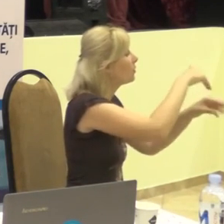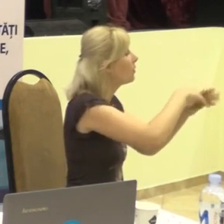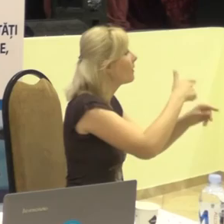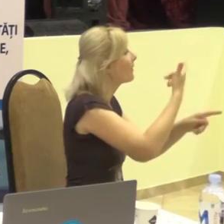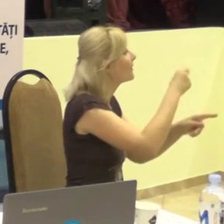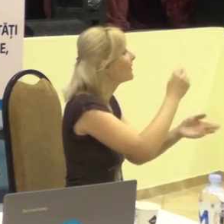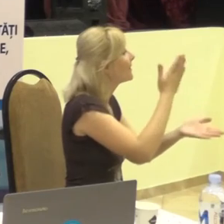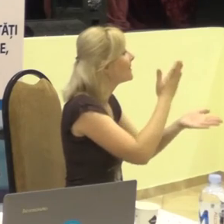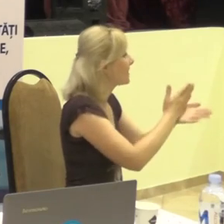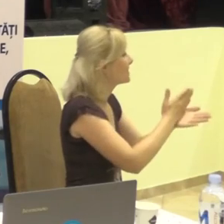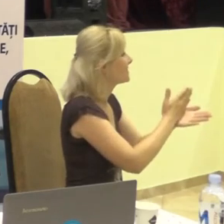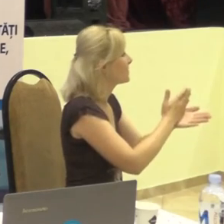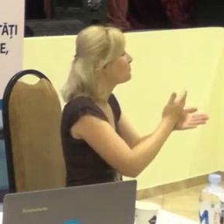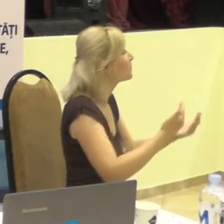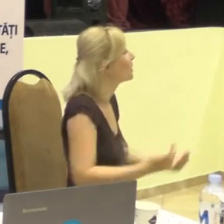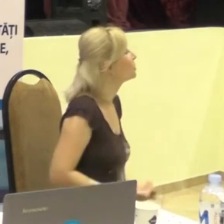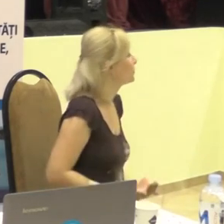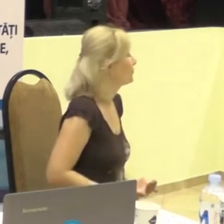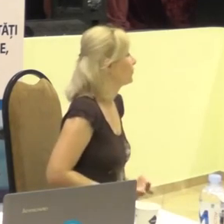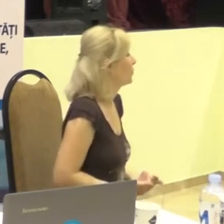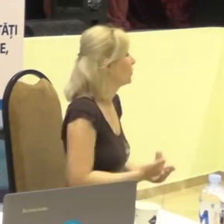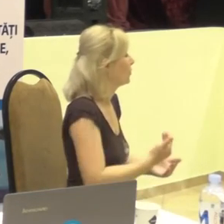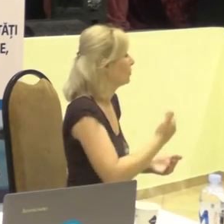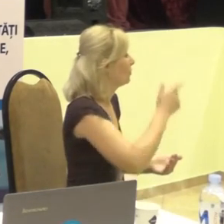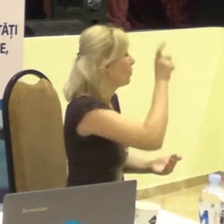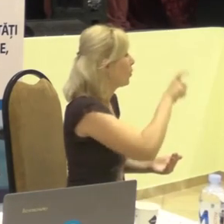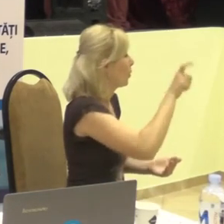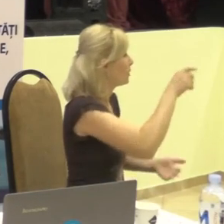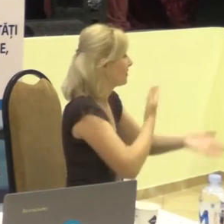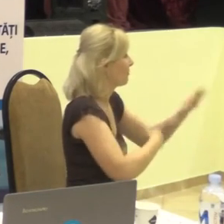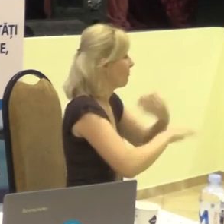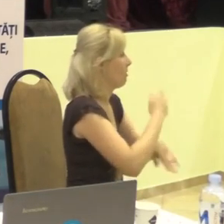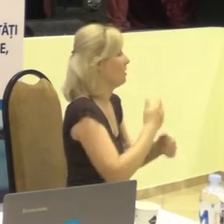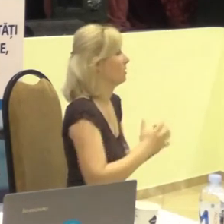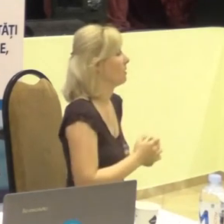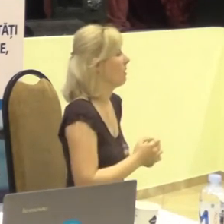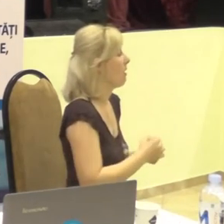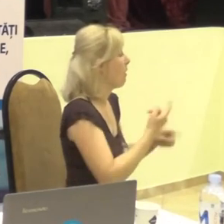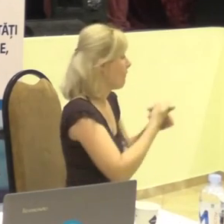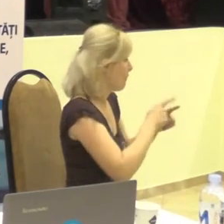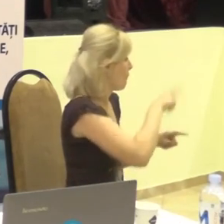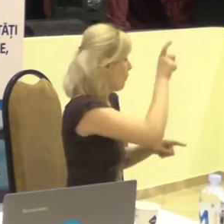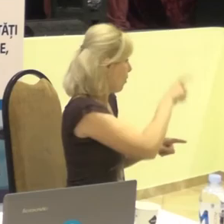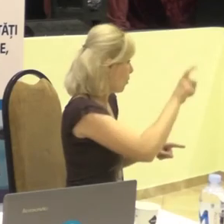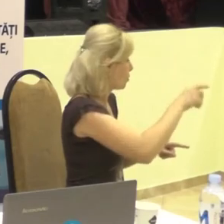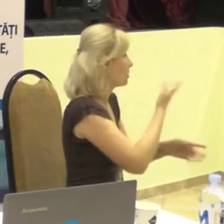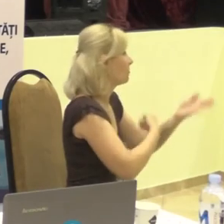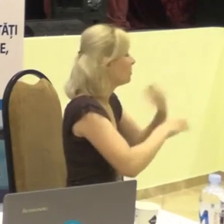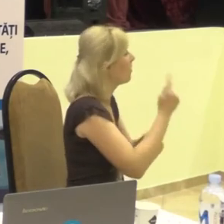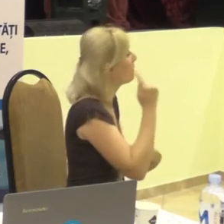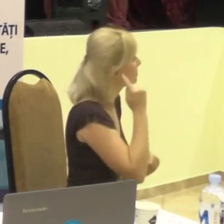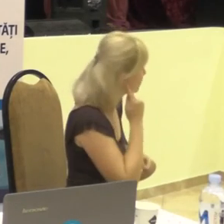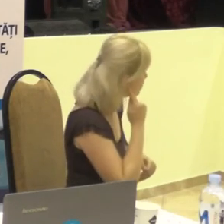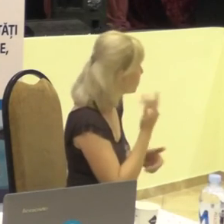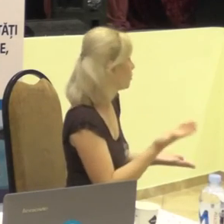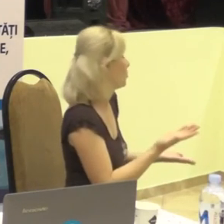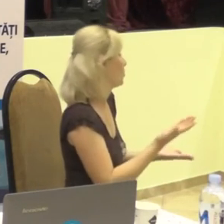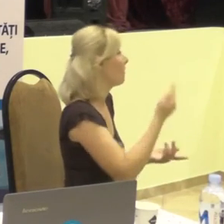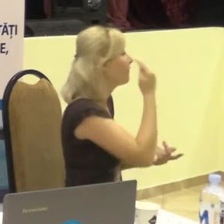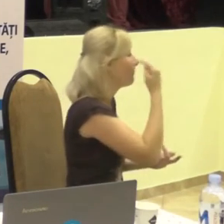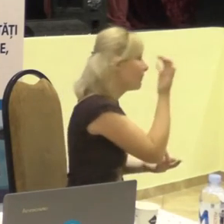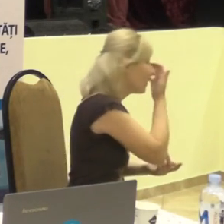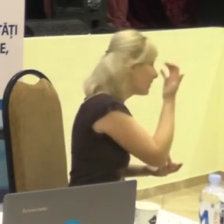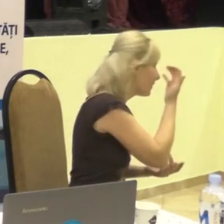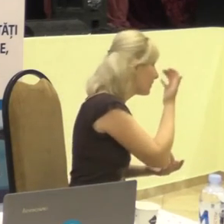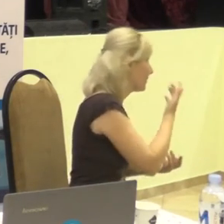compact persoane cu diferite tipuri de dizabilități? Persoane cu dizabilități de auz, dizabilități de vedere,